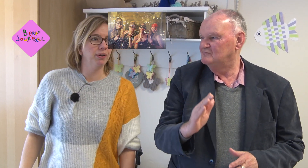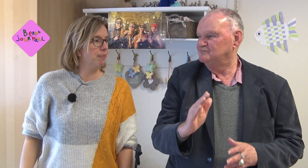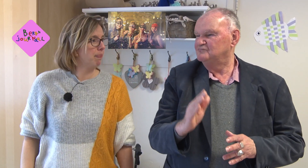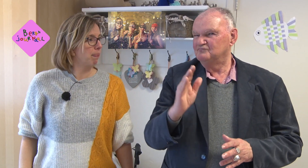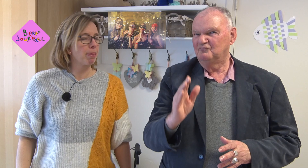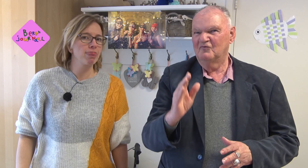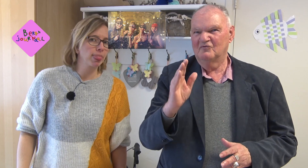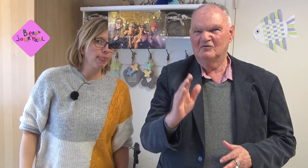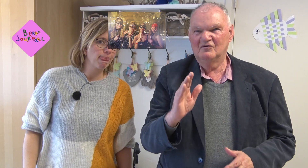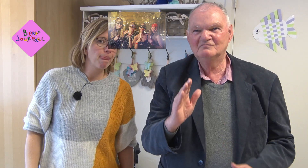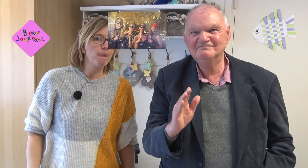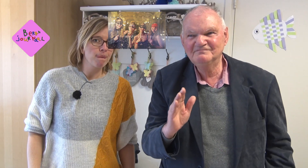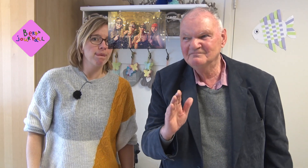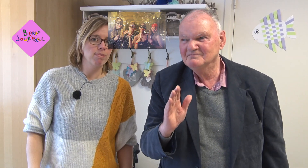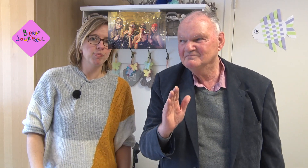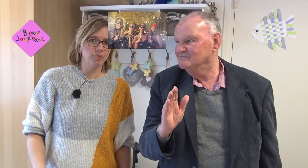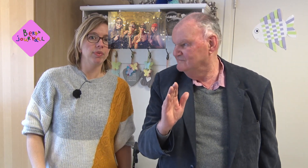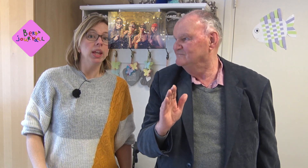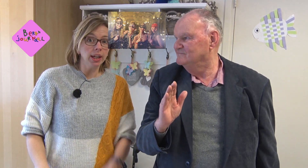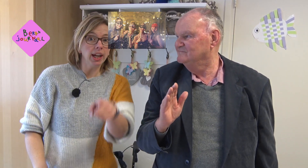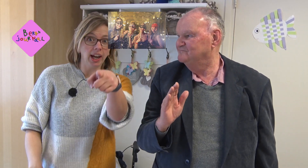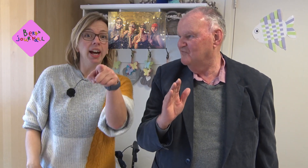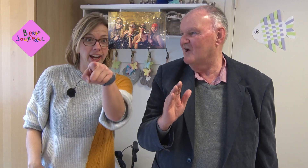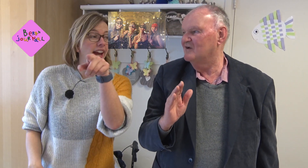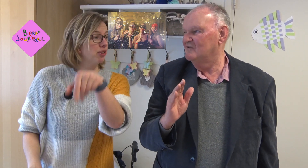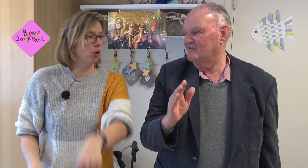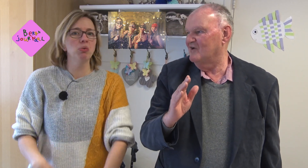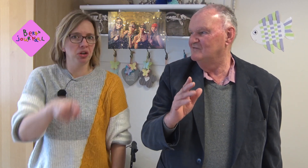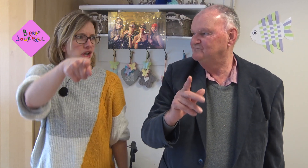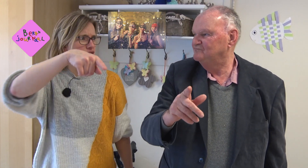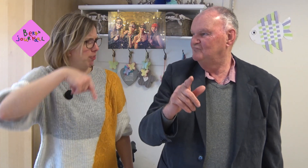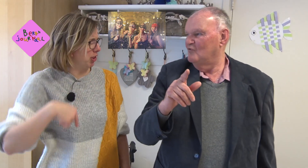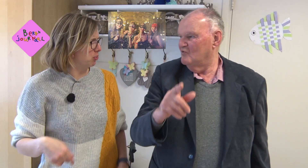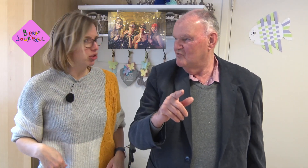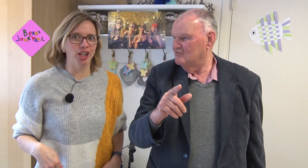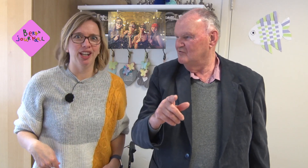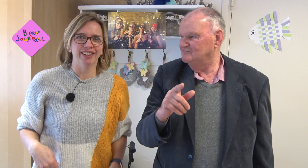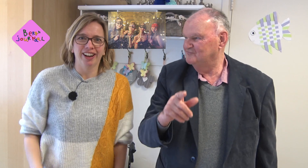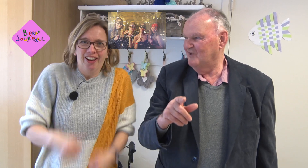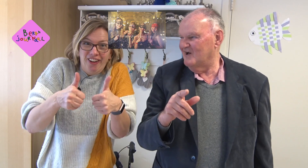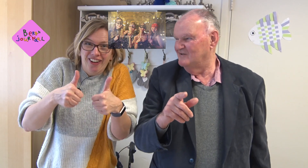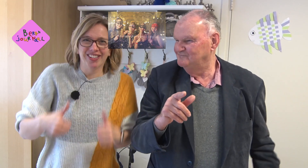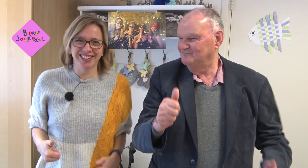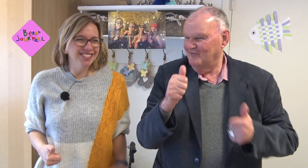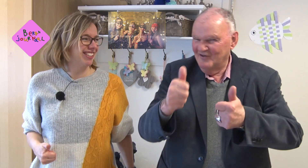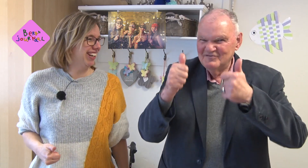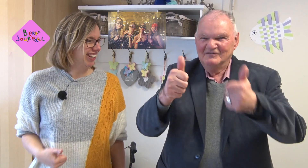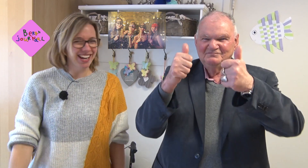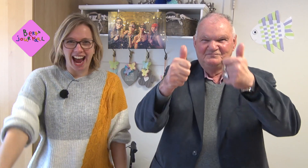ja ja ja heel goed ze hebben er ook zin al wat leuk zeg ja